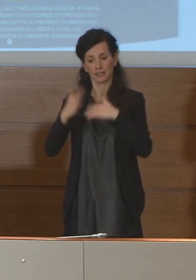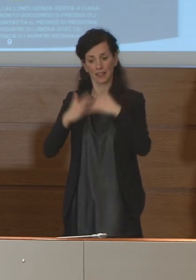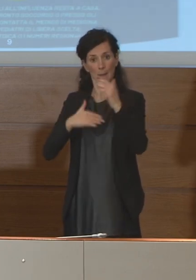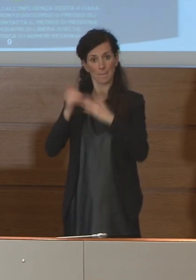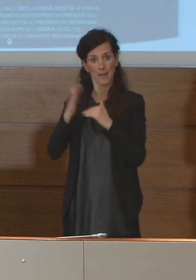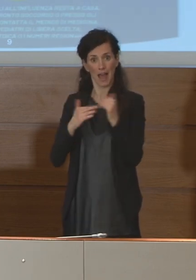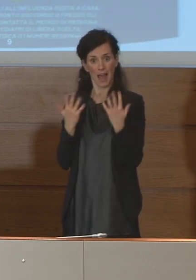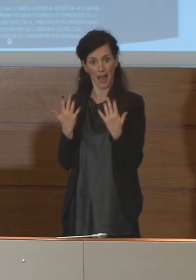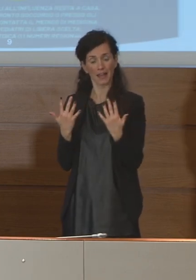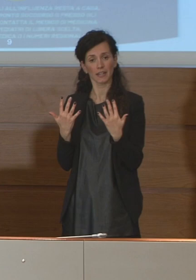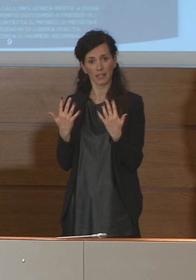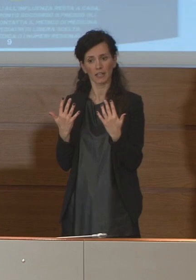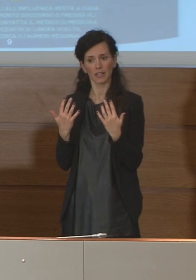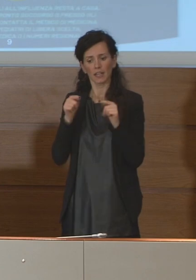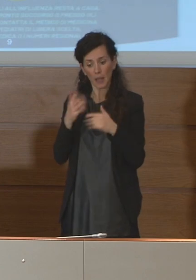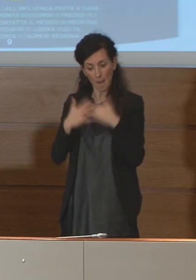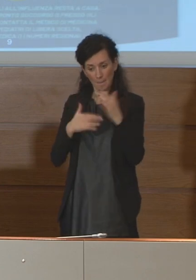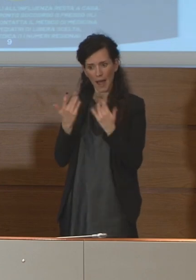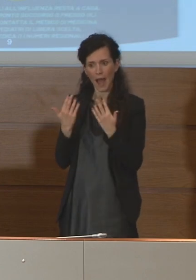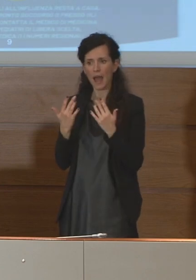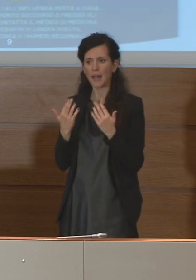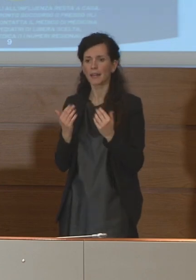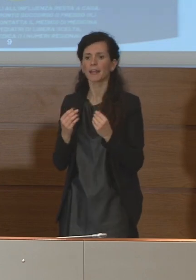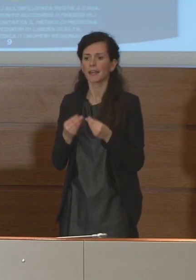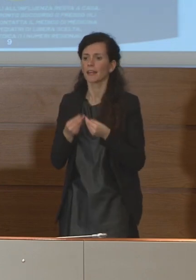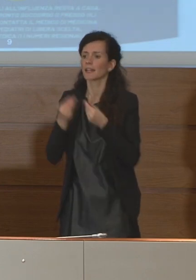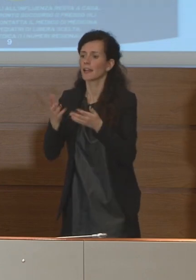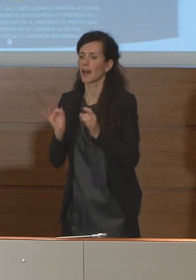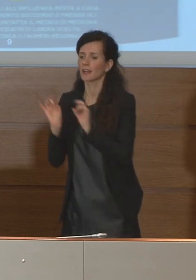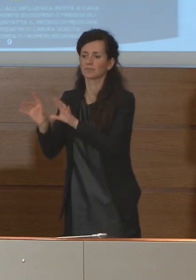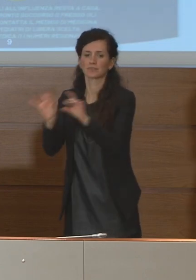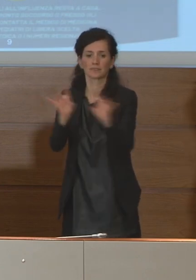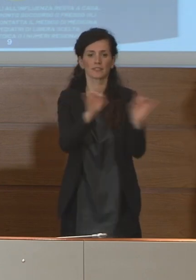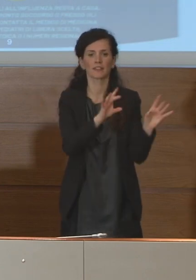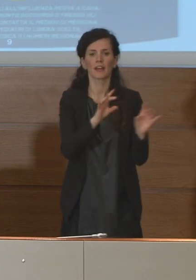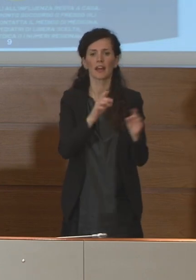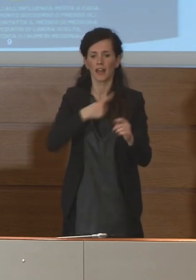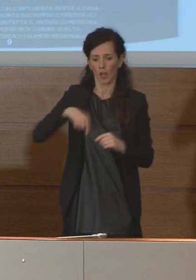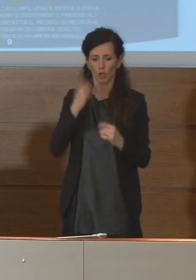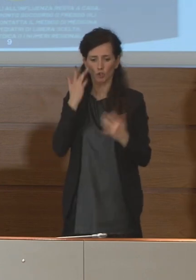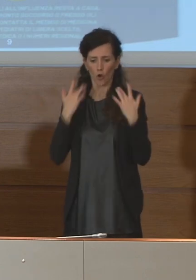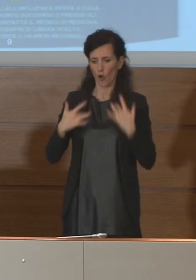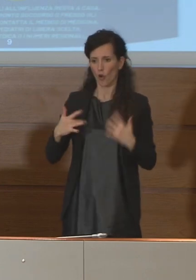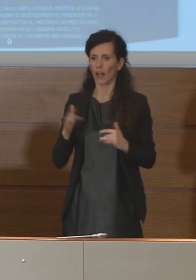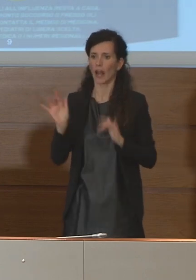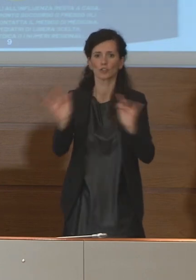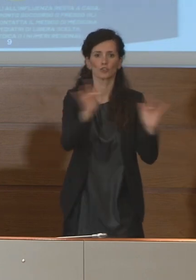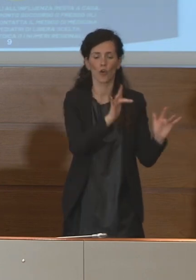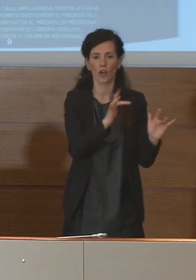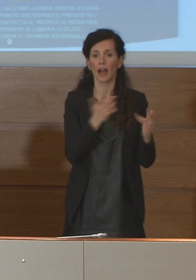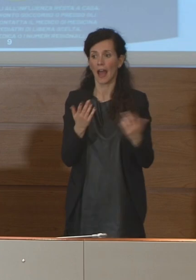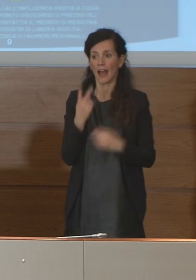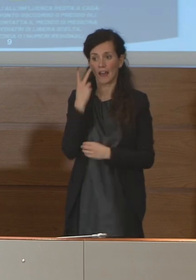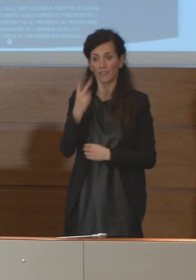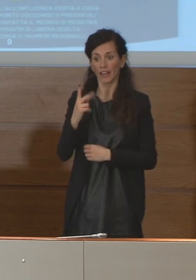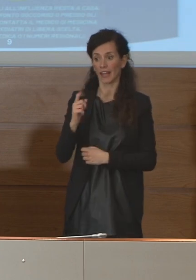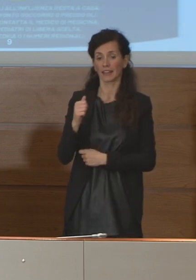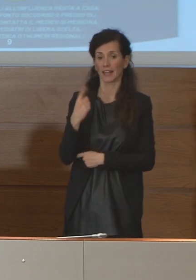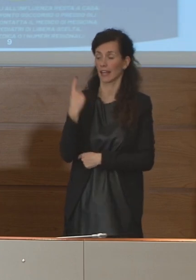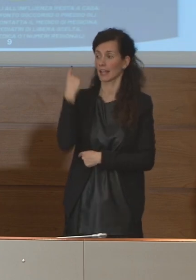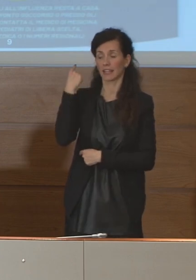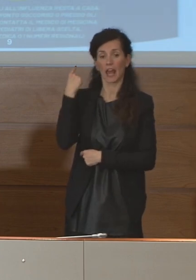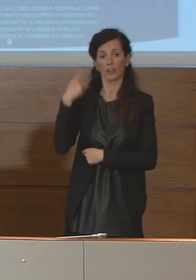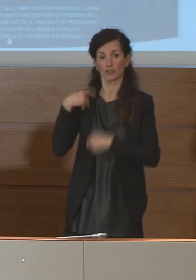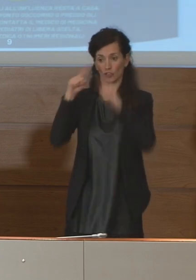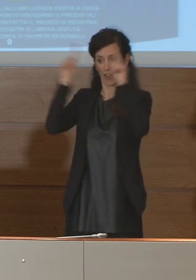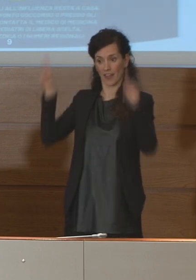che sono poi il veicolo attraverso il quale poi toccandoci infatti se vedete nella nell'infografica alle spalle da una parte